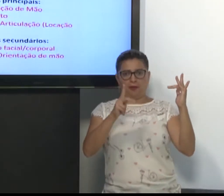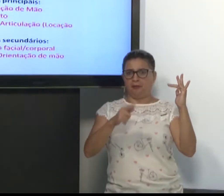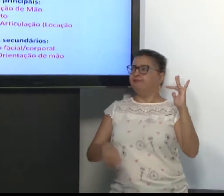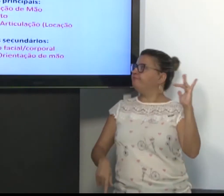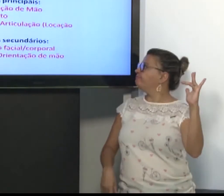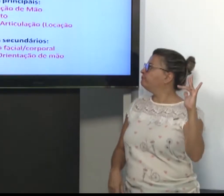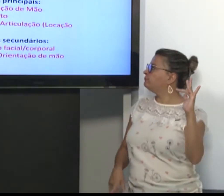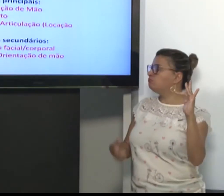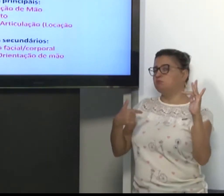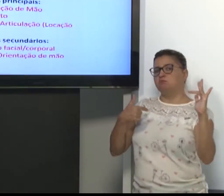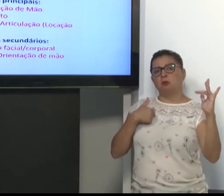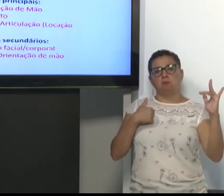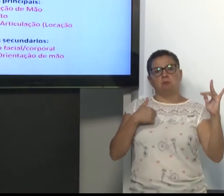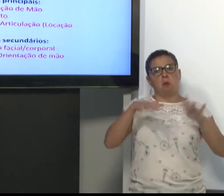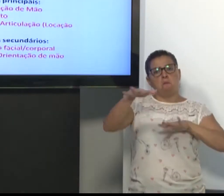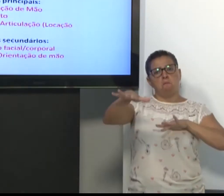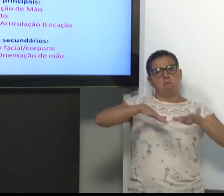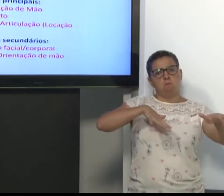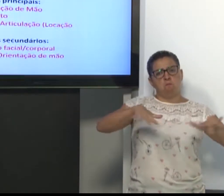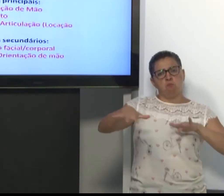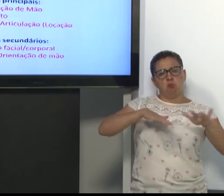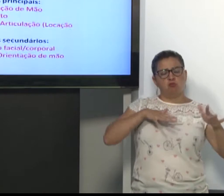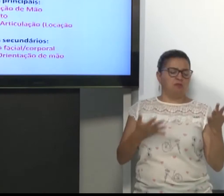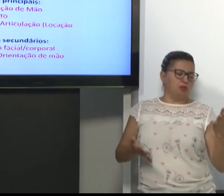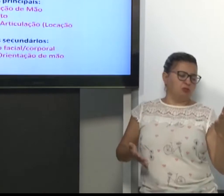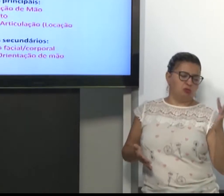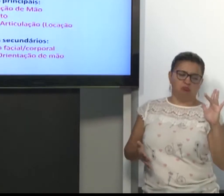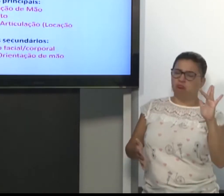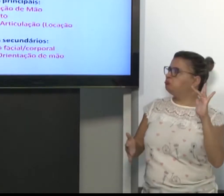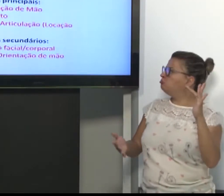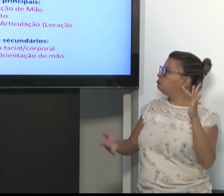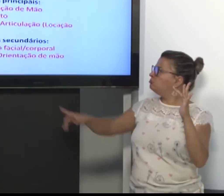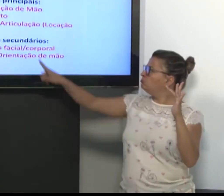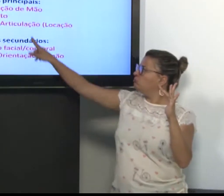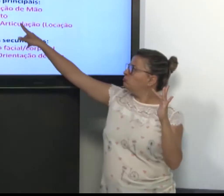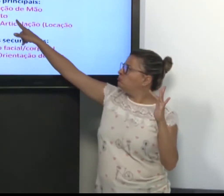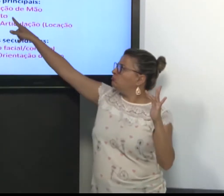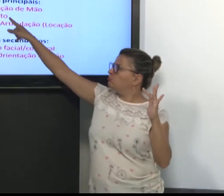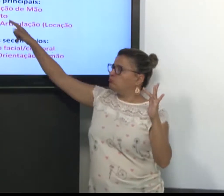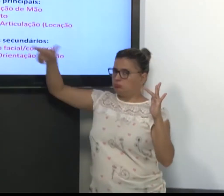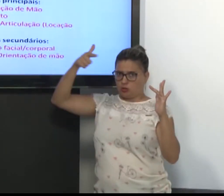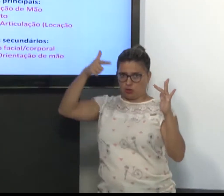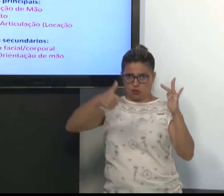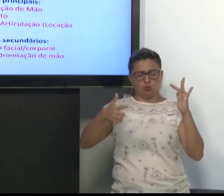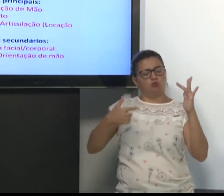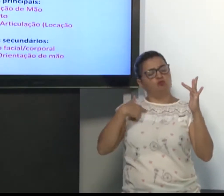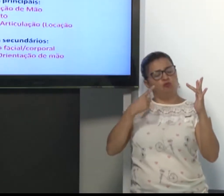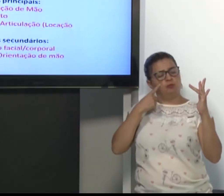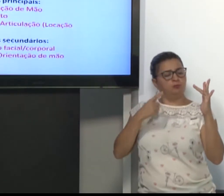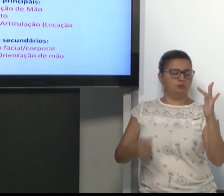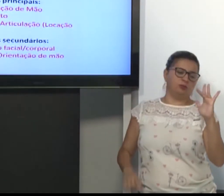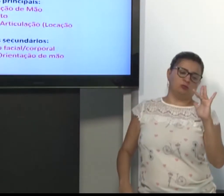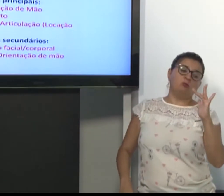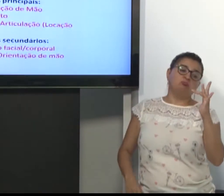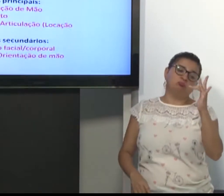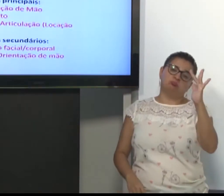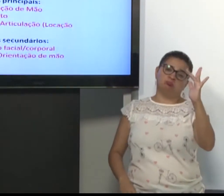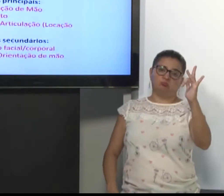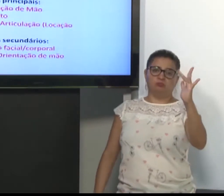Um movimento. Que movimento eu vou usar para essa configuração de mão? Esse movimento.